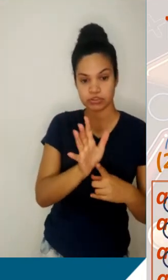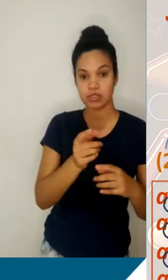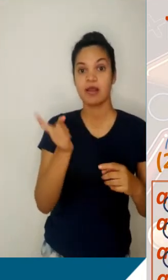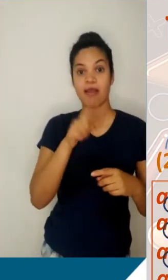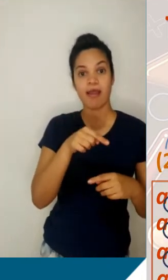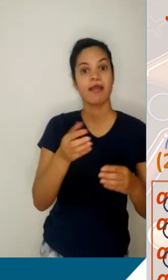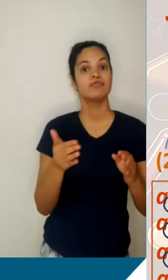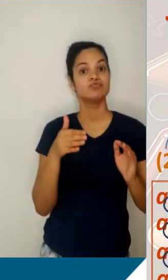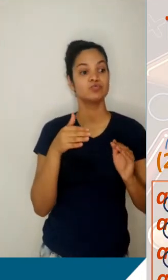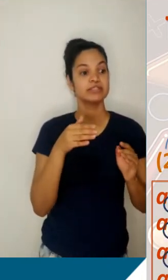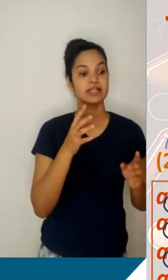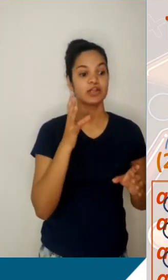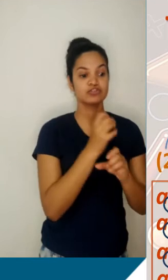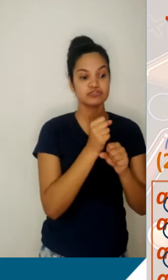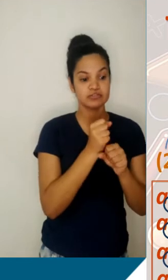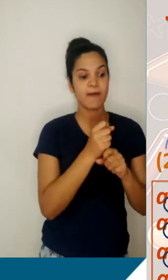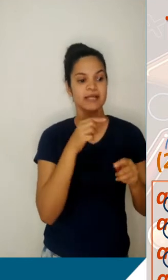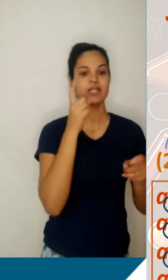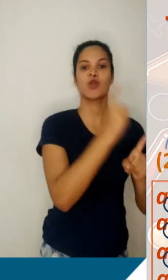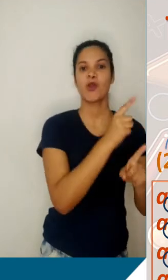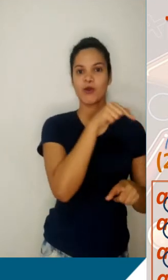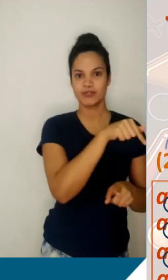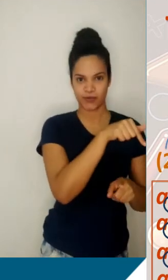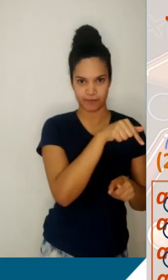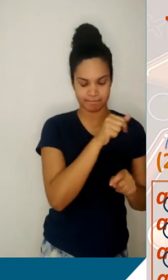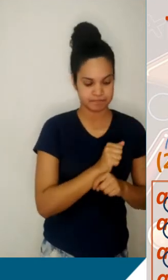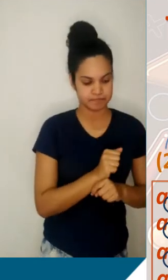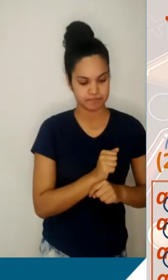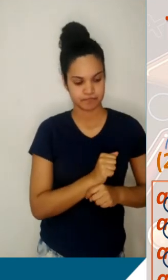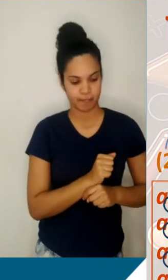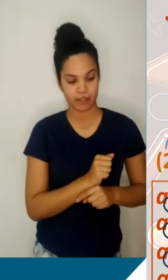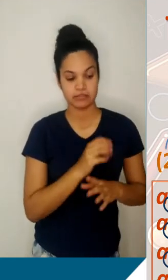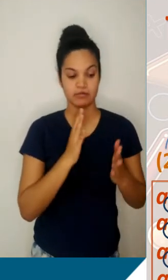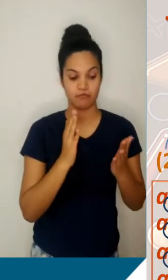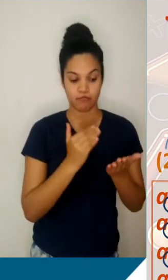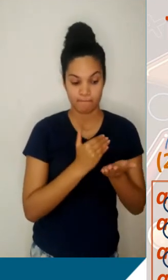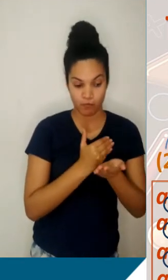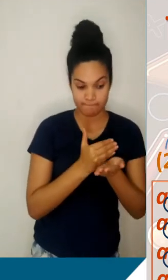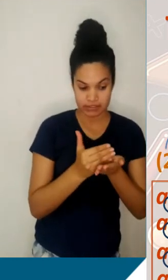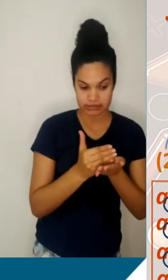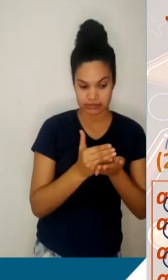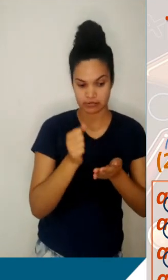O que nós temos que fazer, então, nesta PA mais genérica? Nós vamos partir de um termo de posição P,